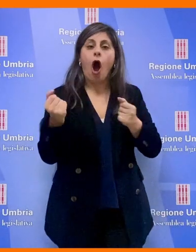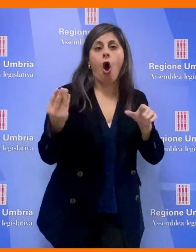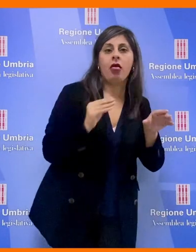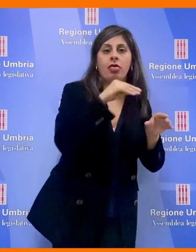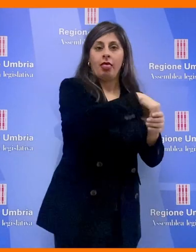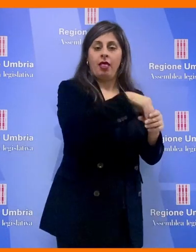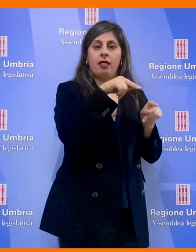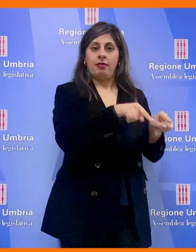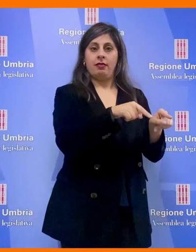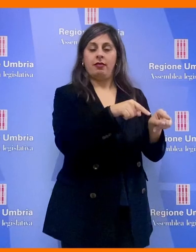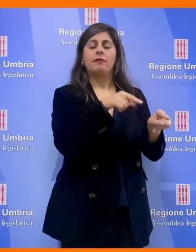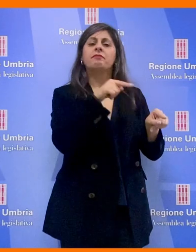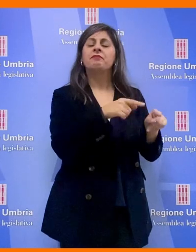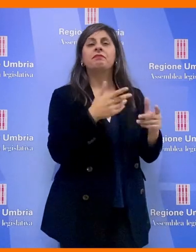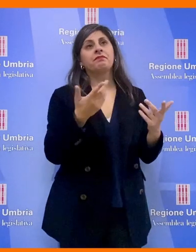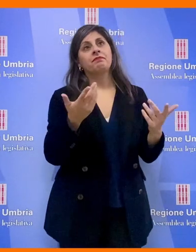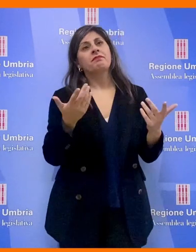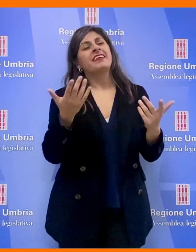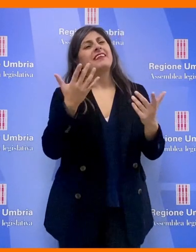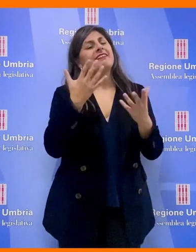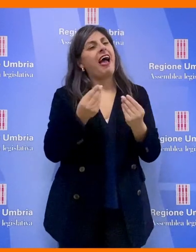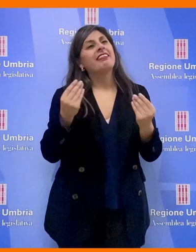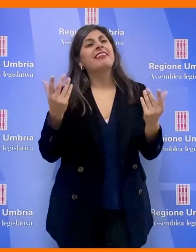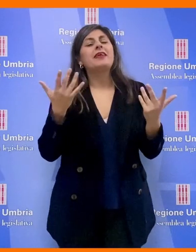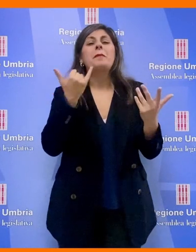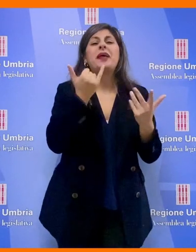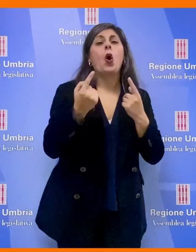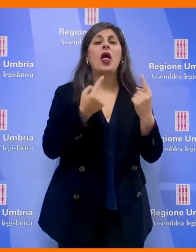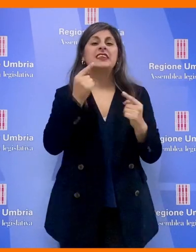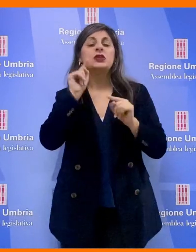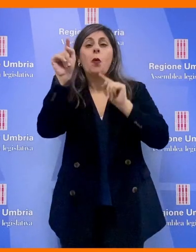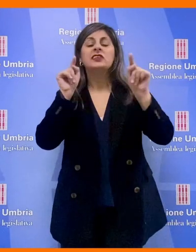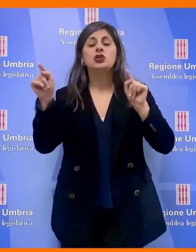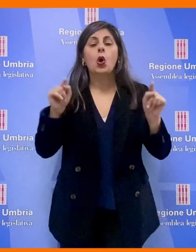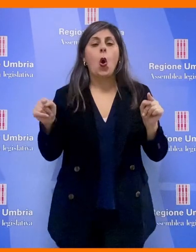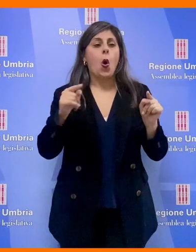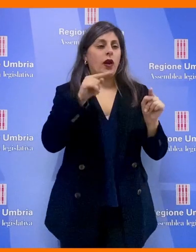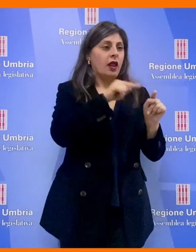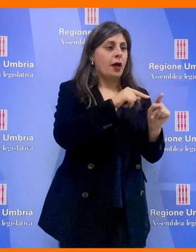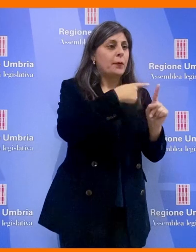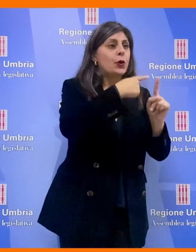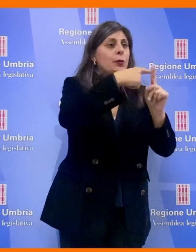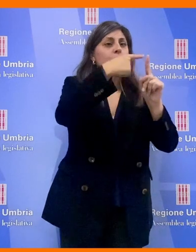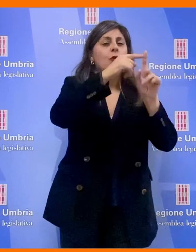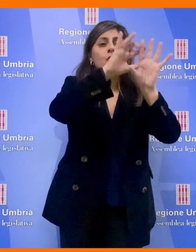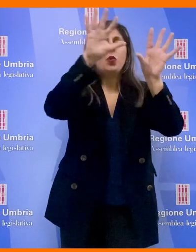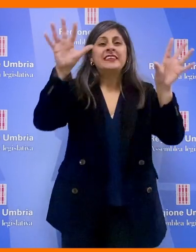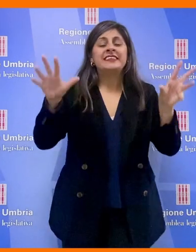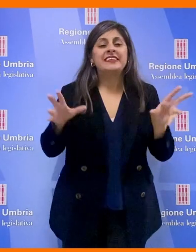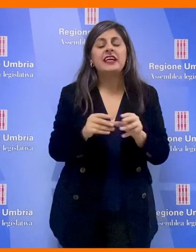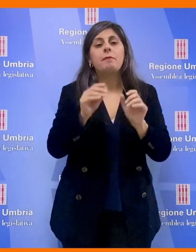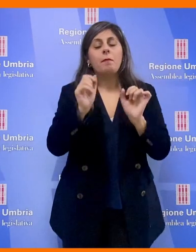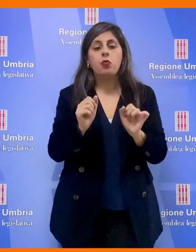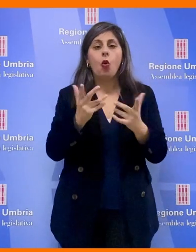Si tratta di tante piccole situazioni che una accanto all'altra possono raccogliere